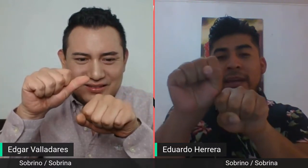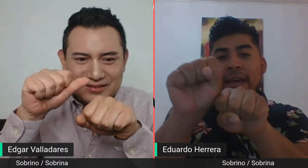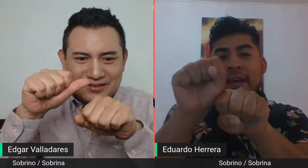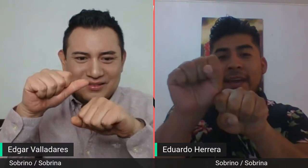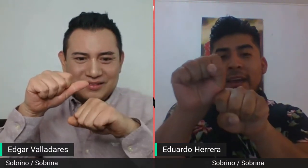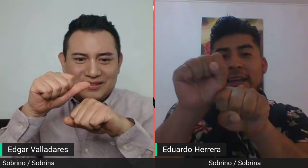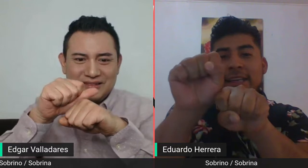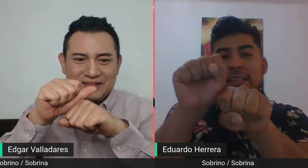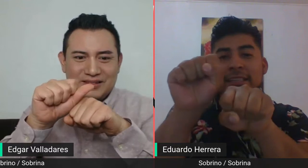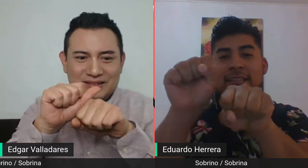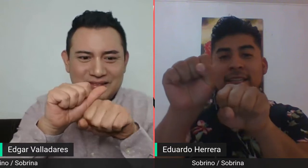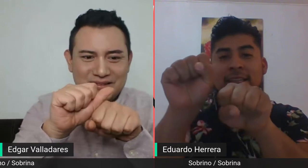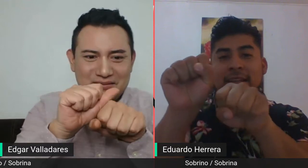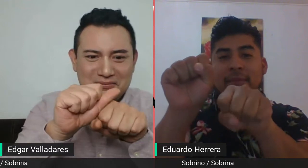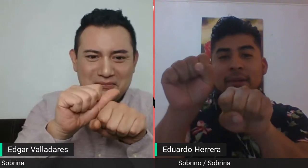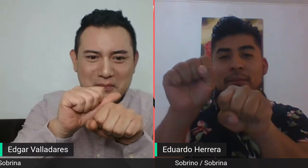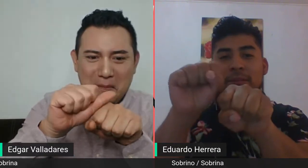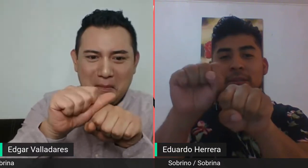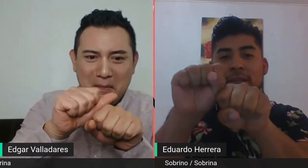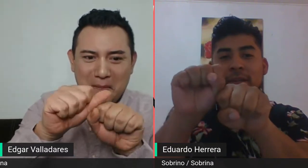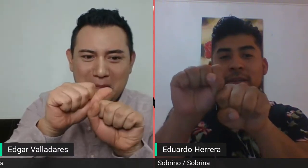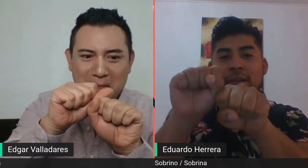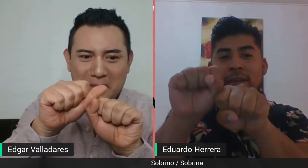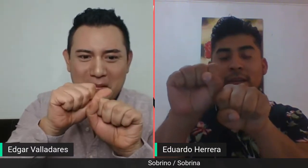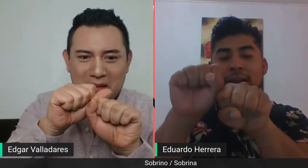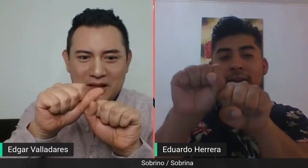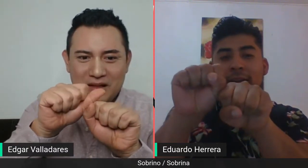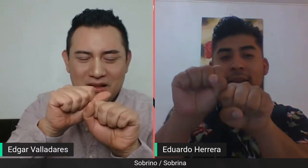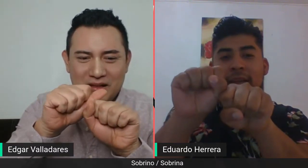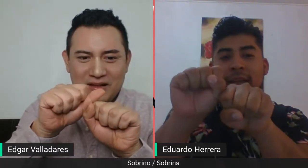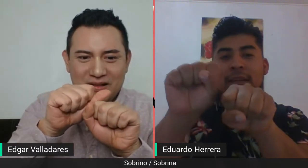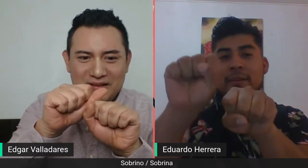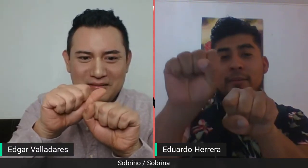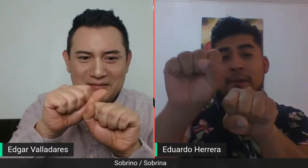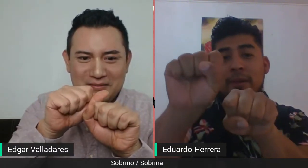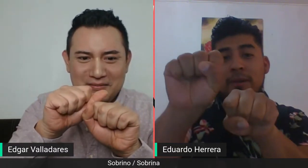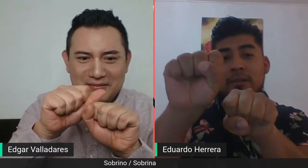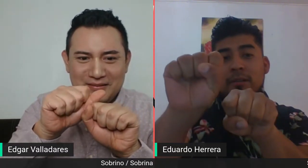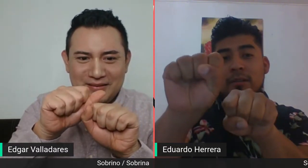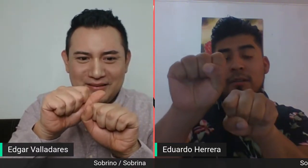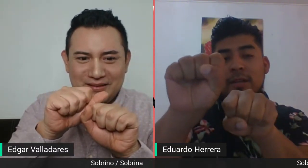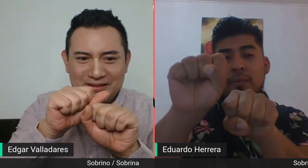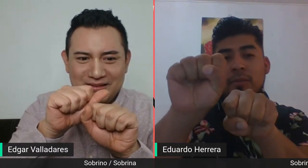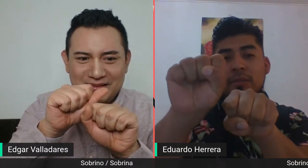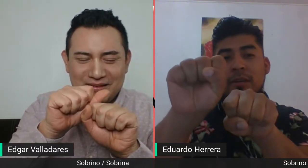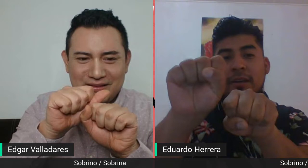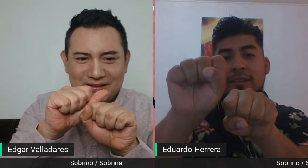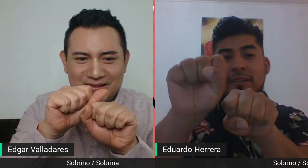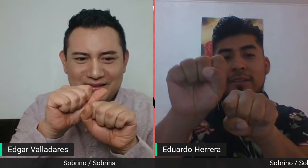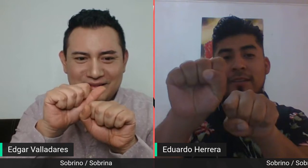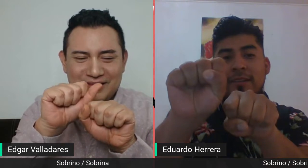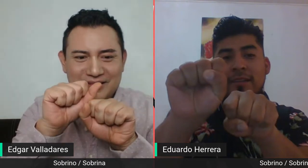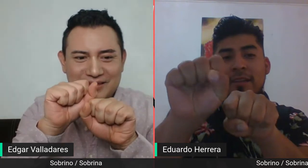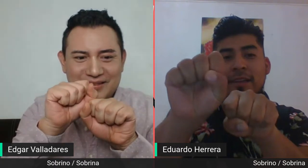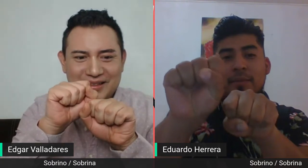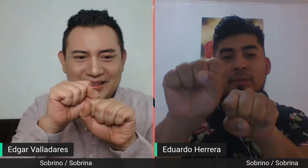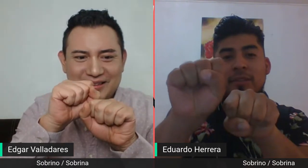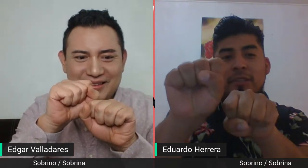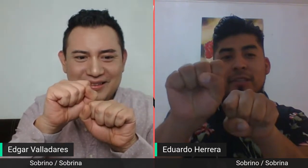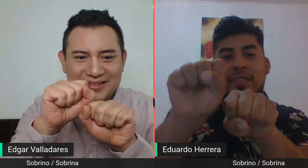el índice de la mano posterior. Acá. Pero el puño cerrado. En posición de